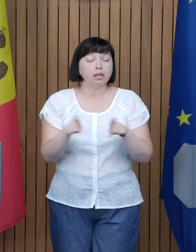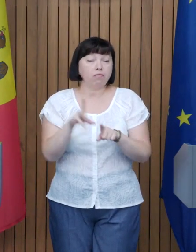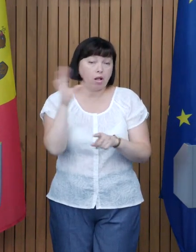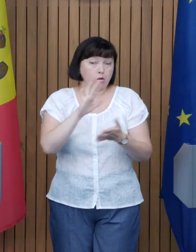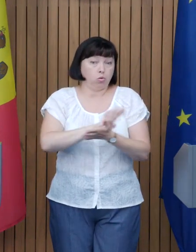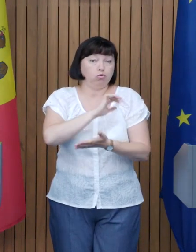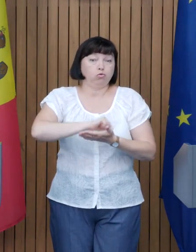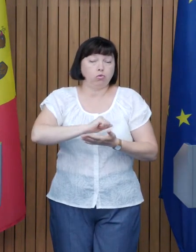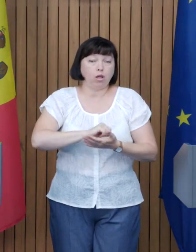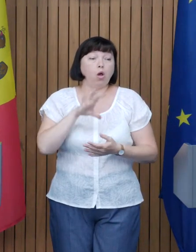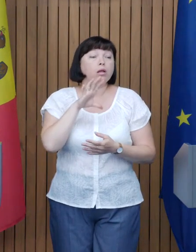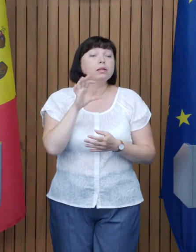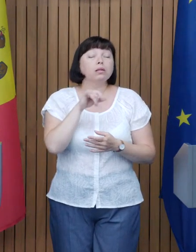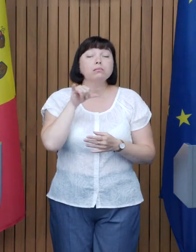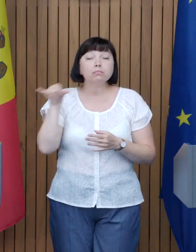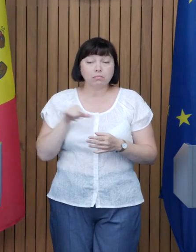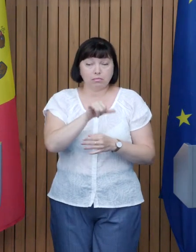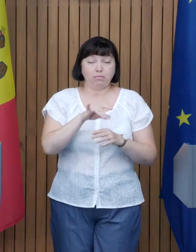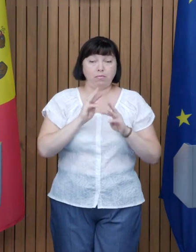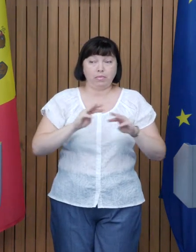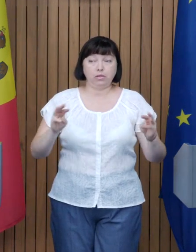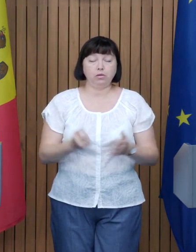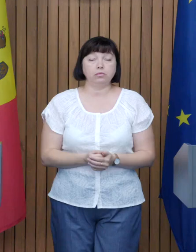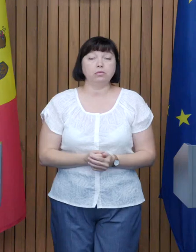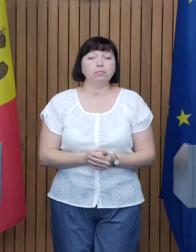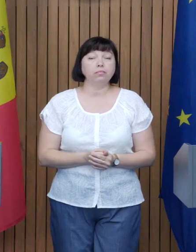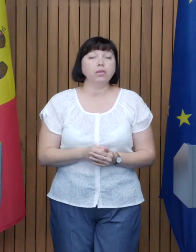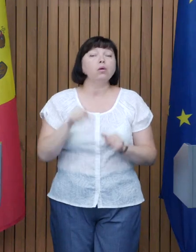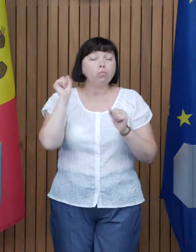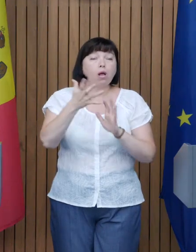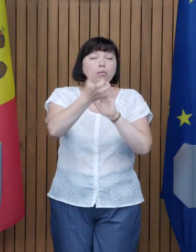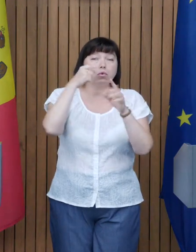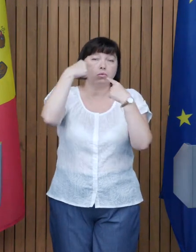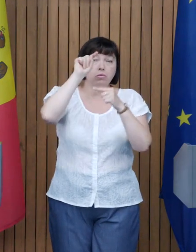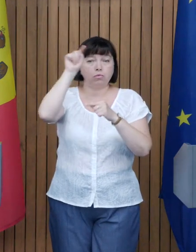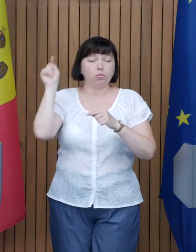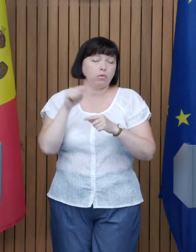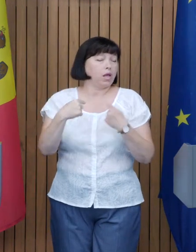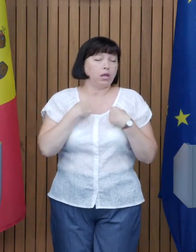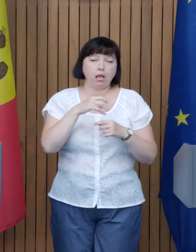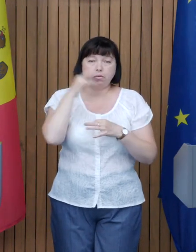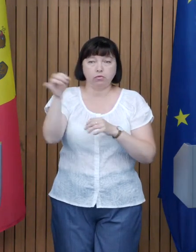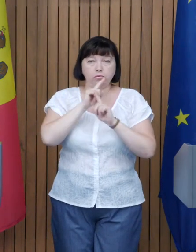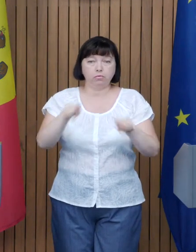toți jurnaliștii de la ministrii Informații de interes public O obțineți de în altă parte, dacă sunt alte întrebări